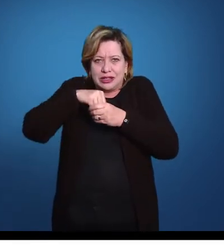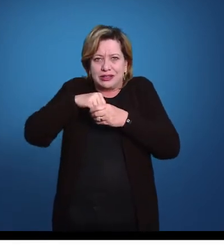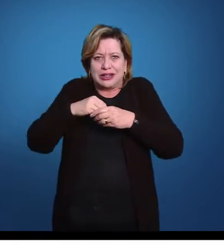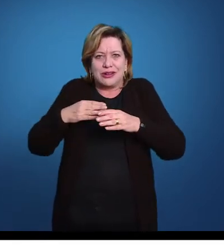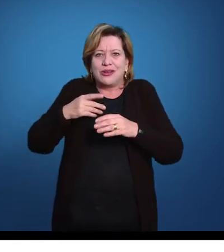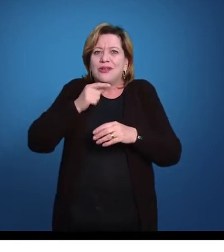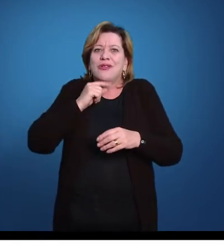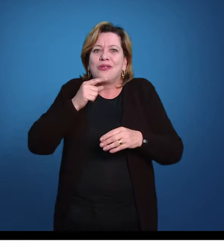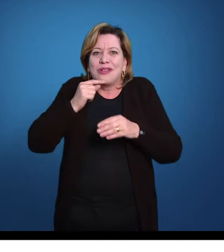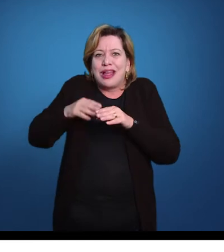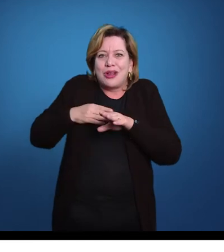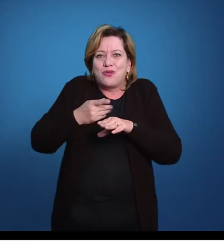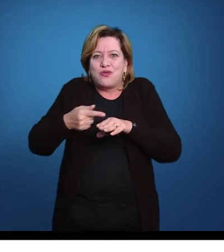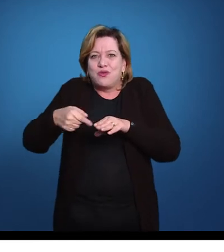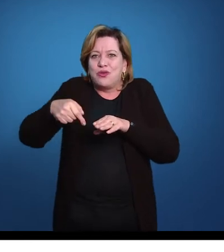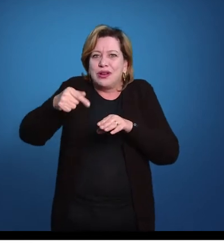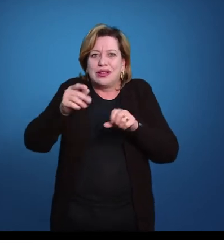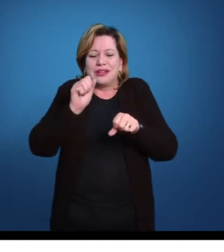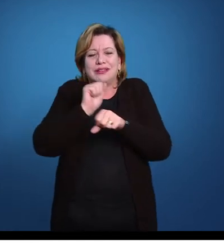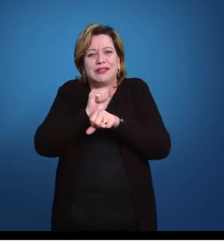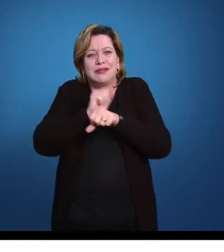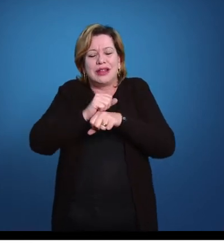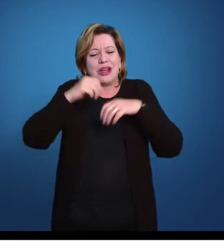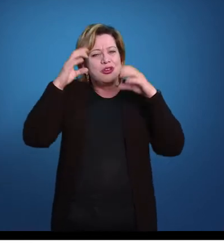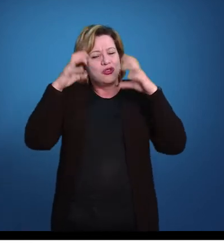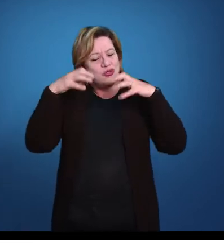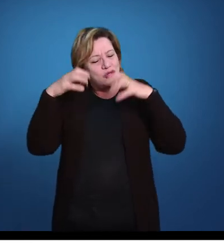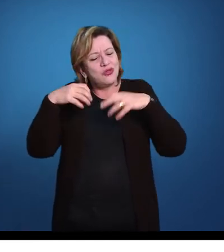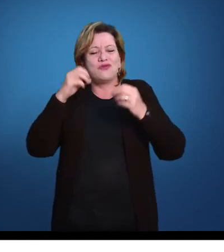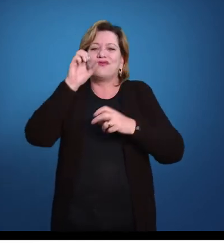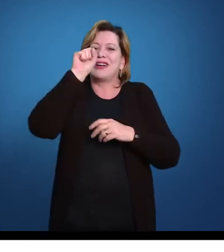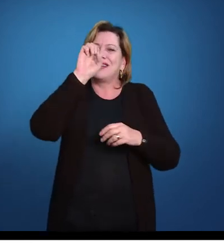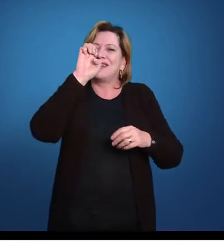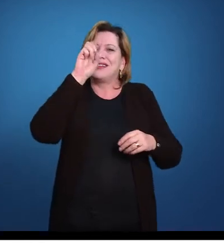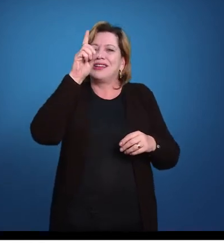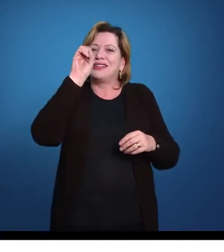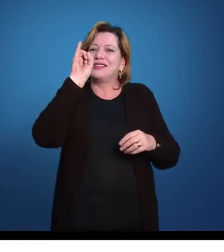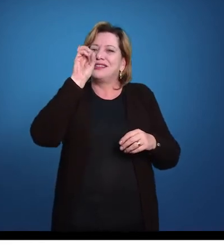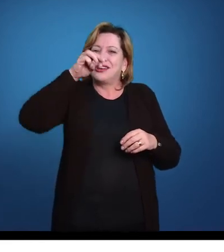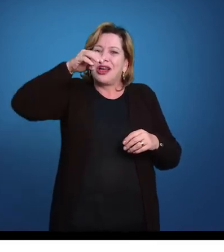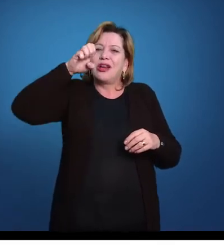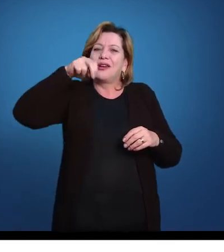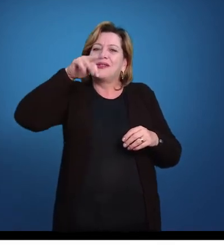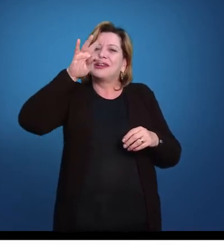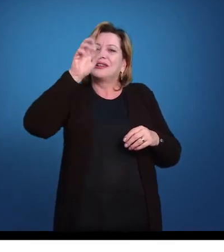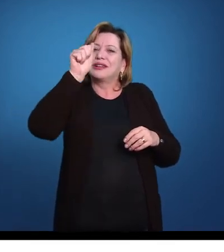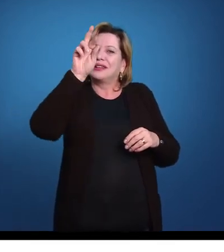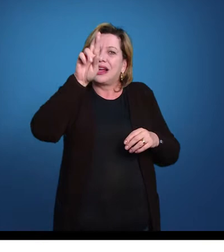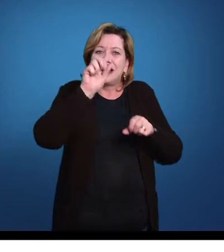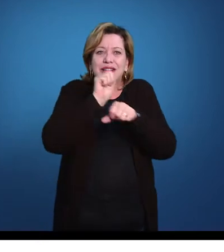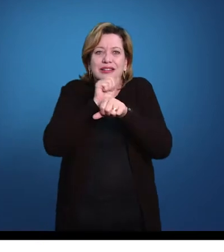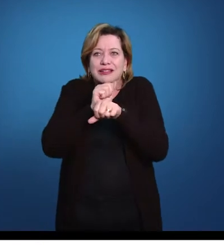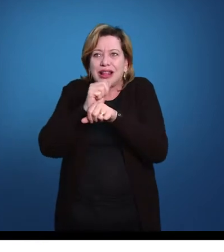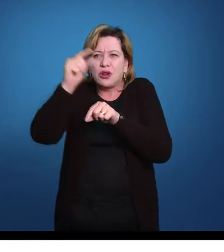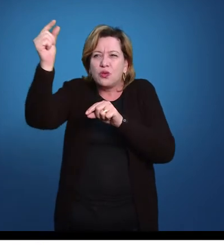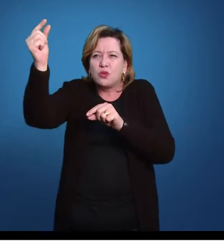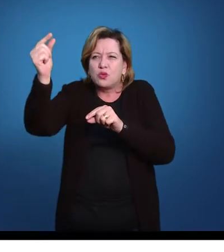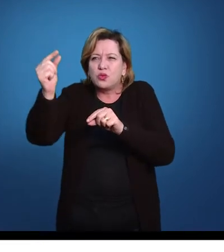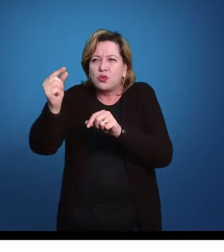espera uma chuva de sedimento, espera que partículas passam por ali para que ele possa capturar, é o típico de um animal tubícola